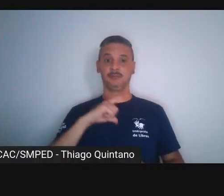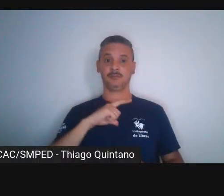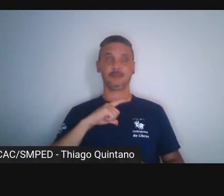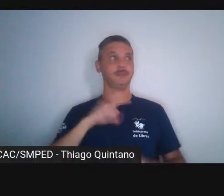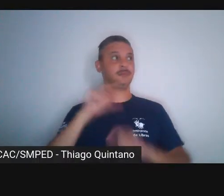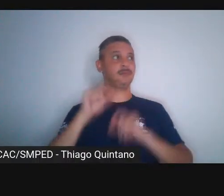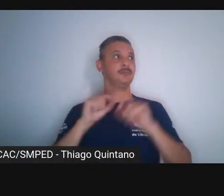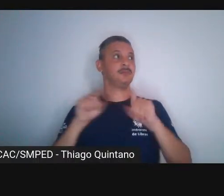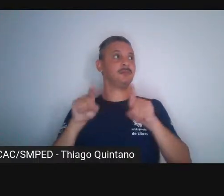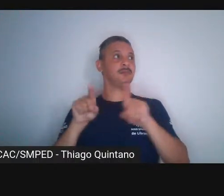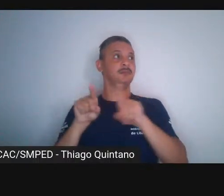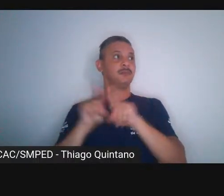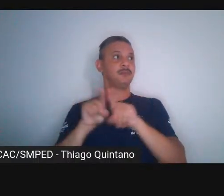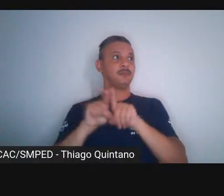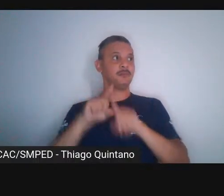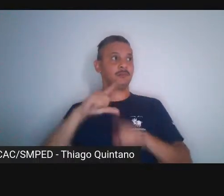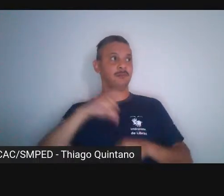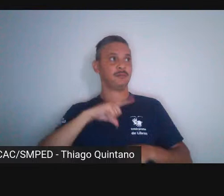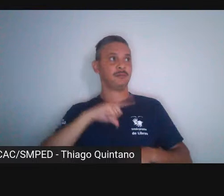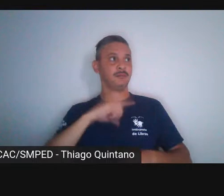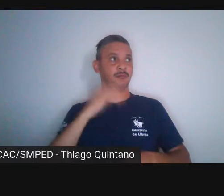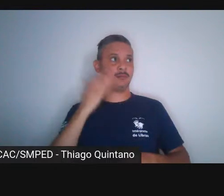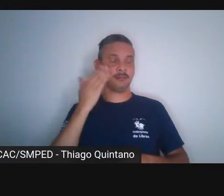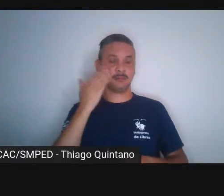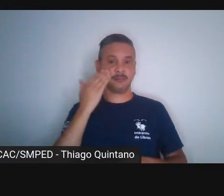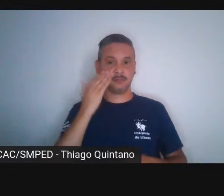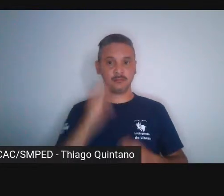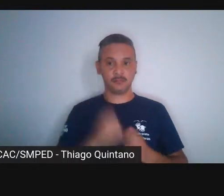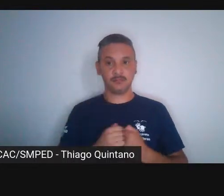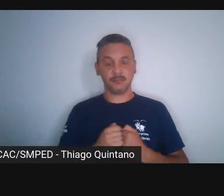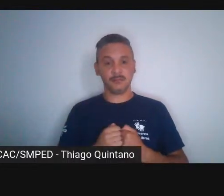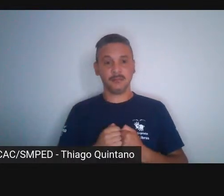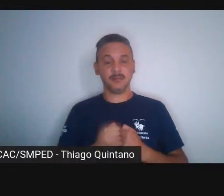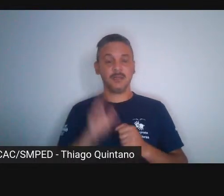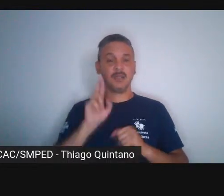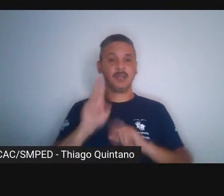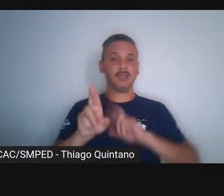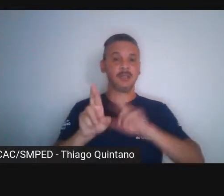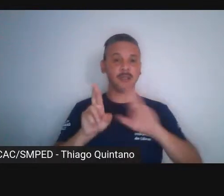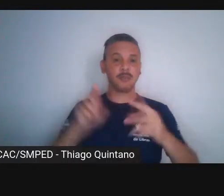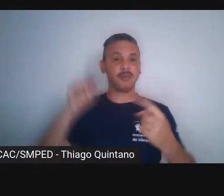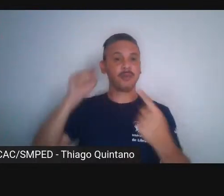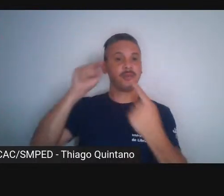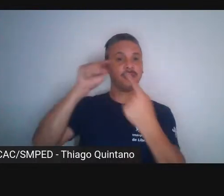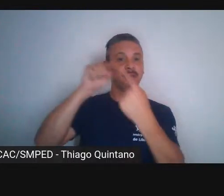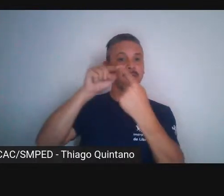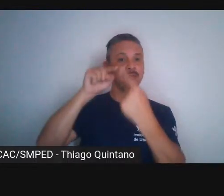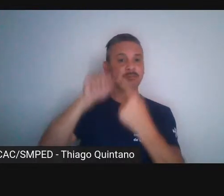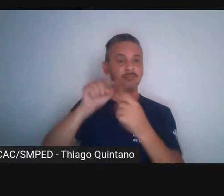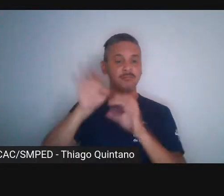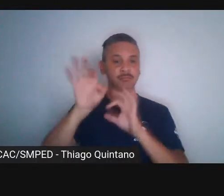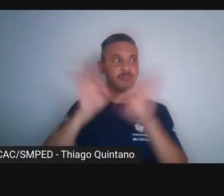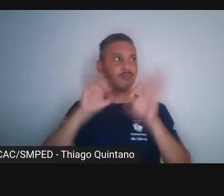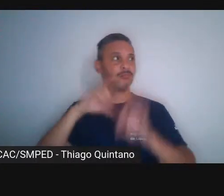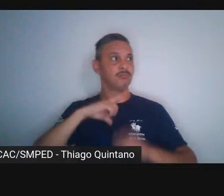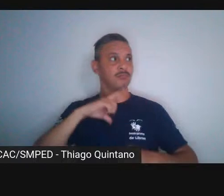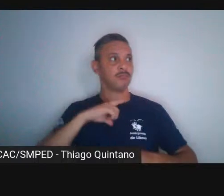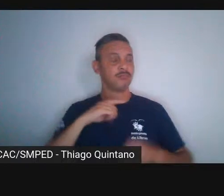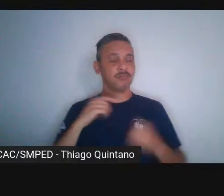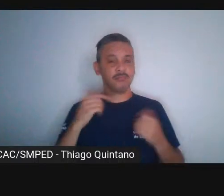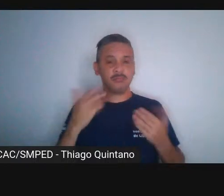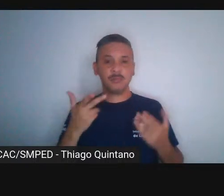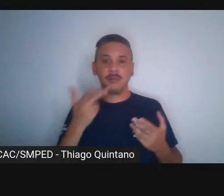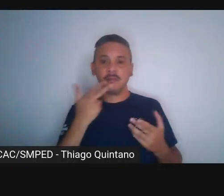ao projeto expositivo, vamos dizer assim, ela responde ao hibridismo, vamos dizer assim, com aquela palavra um pouco